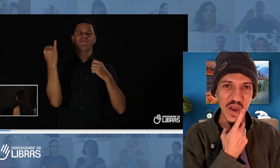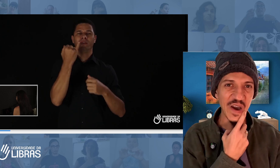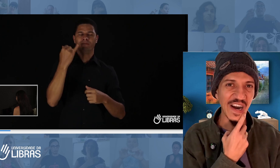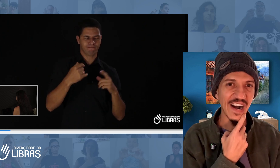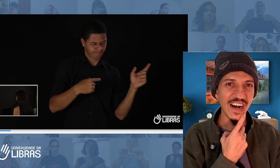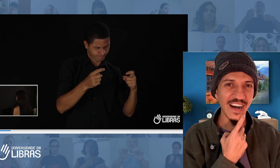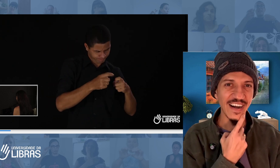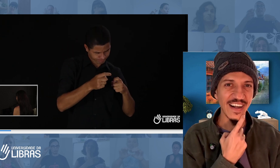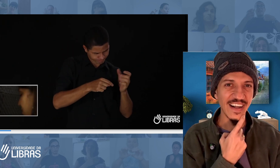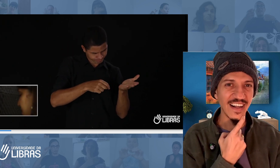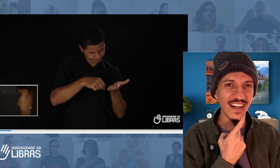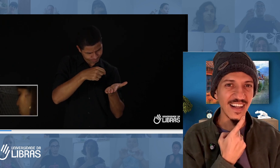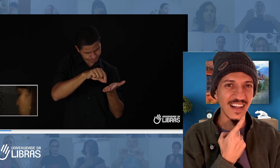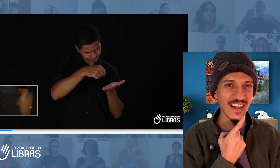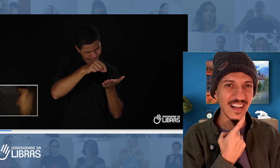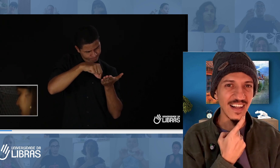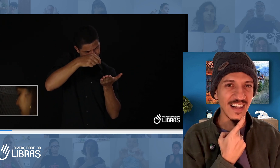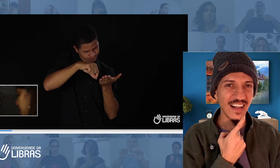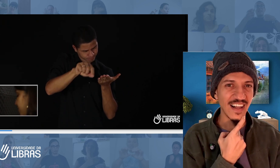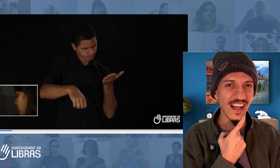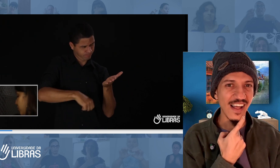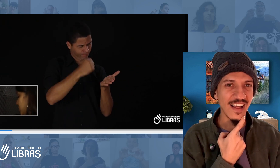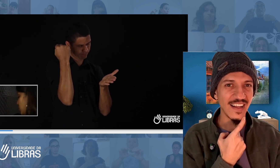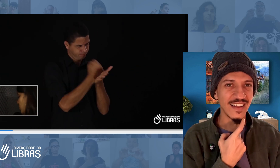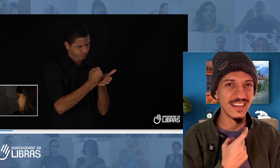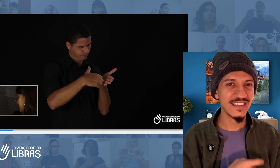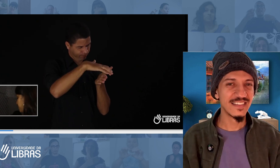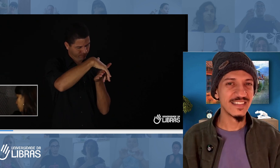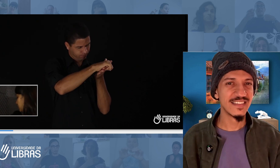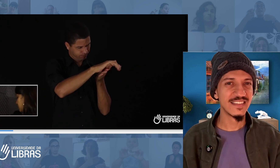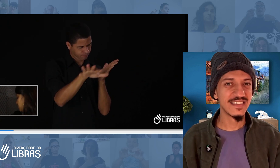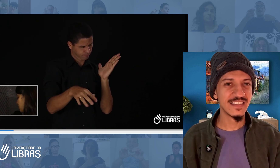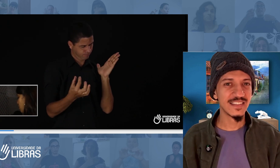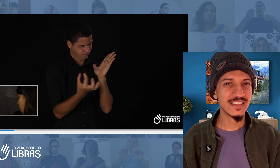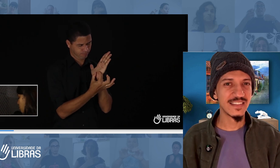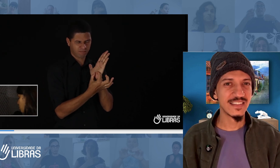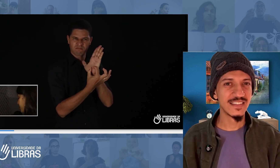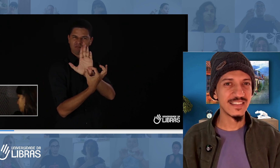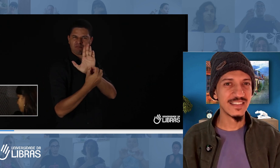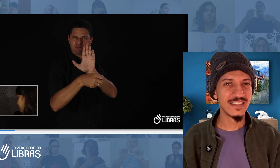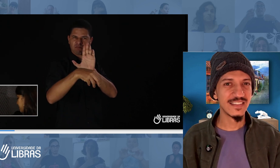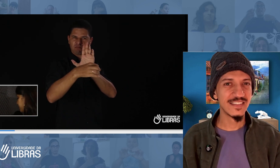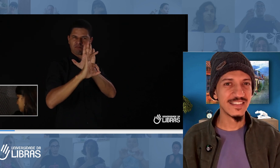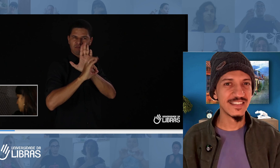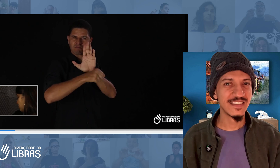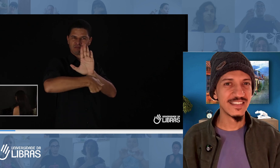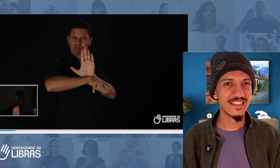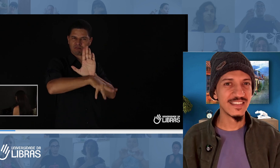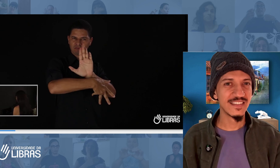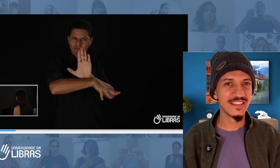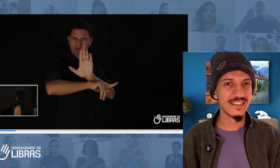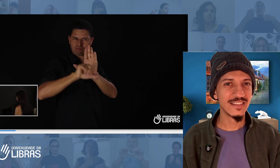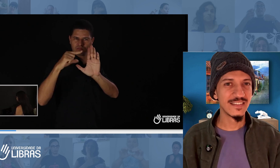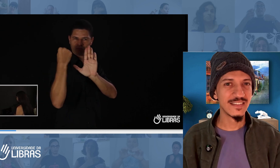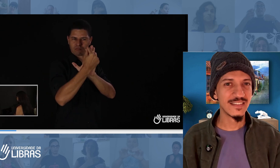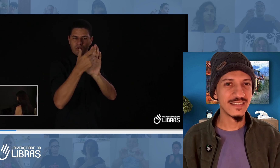exercício. Vai ser bom o senhor sair, ver novas coisas. É importante. Ó, o médico vai encaminhar o senhor. Aqui, o médico está